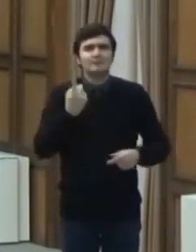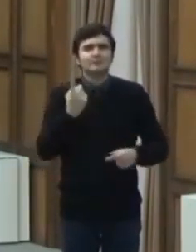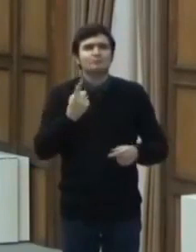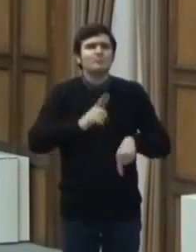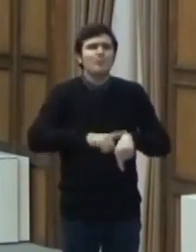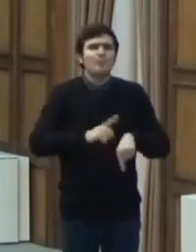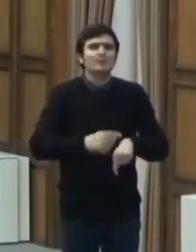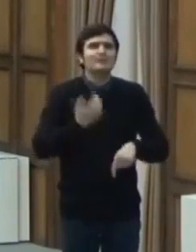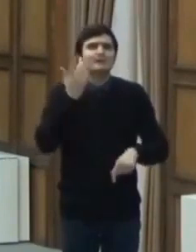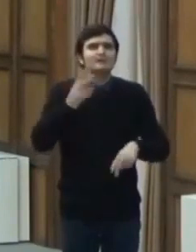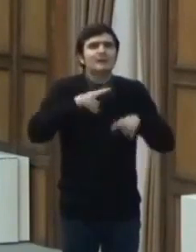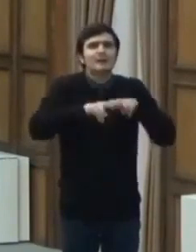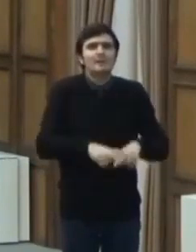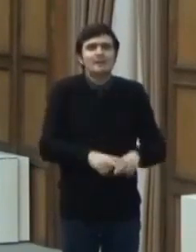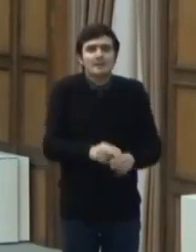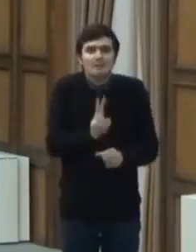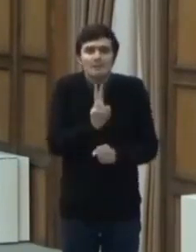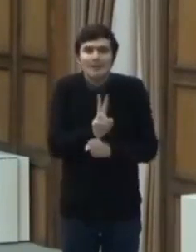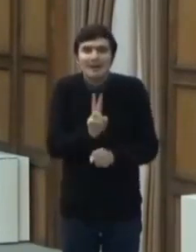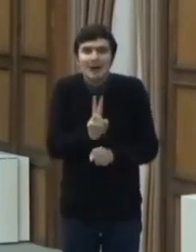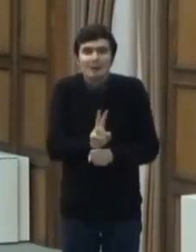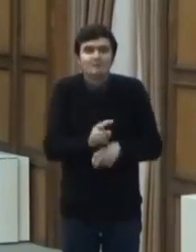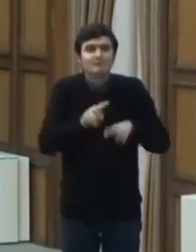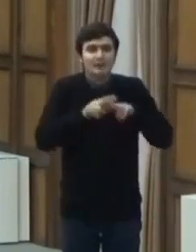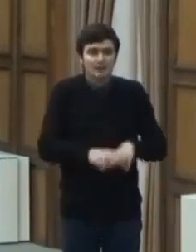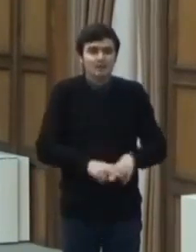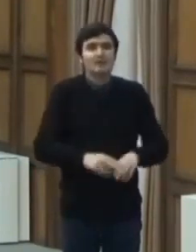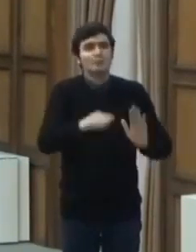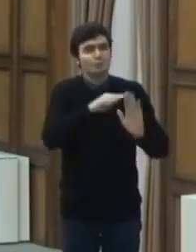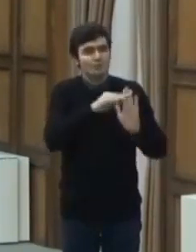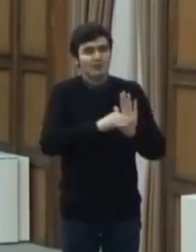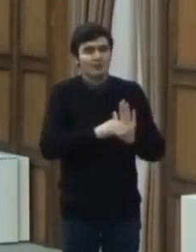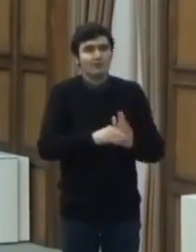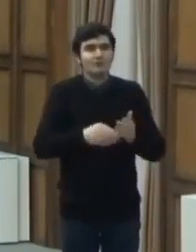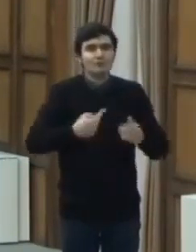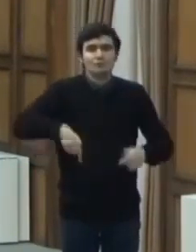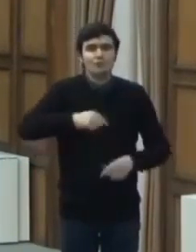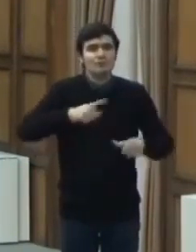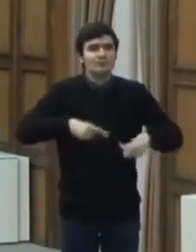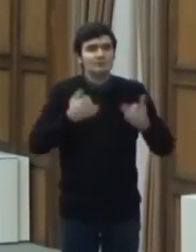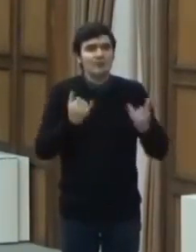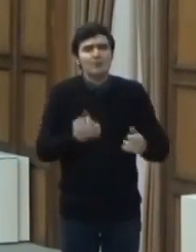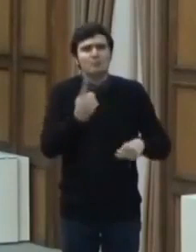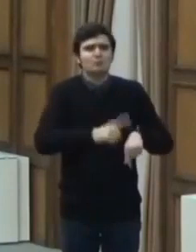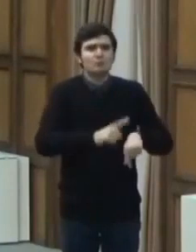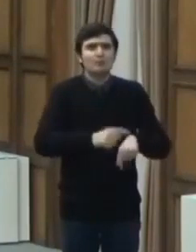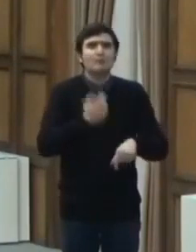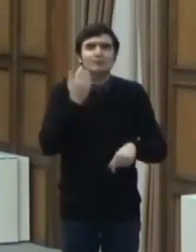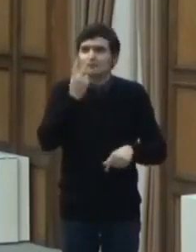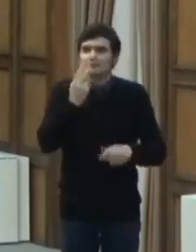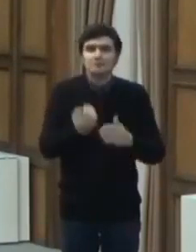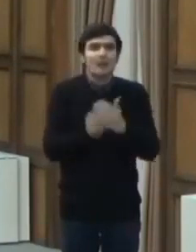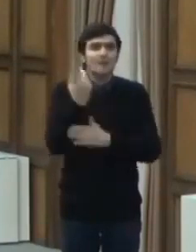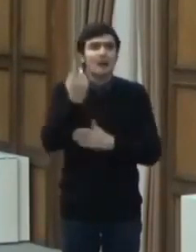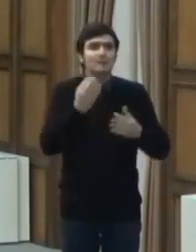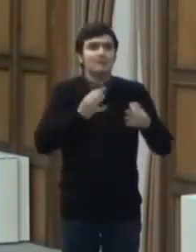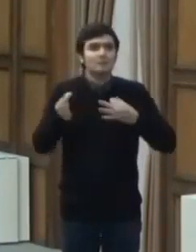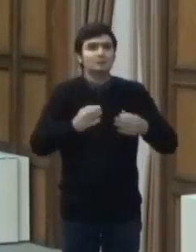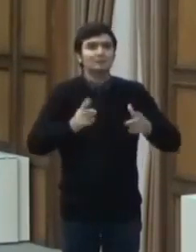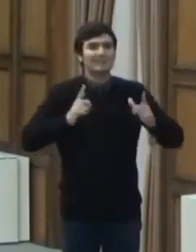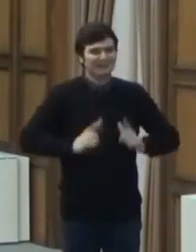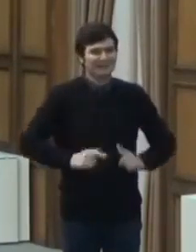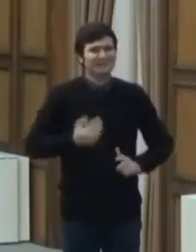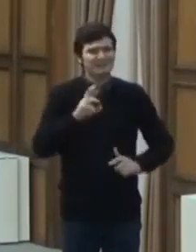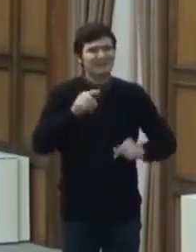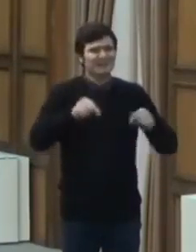cu precauții, rămânem cu acele reguli, suntem într-un context în care apar măsuri de relaxare, dar suntem